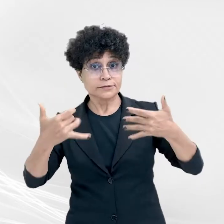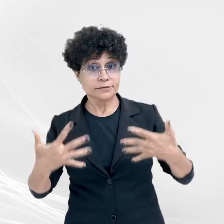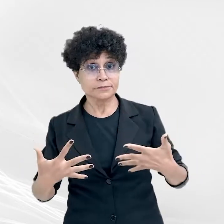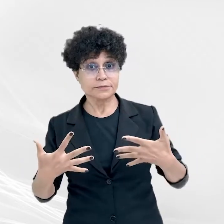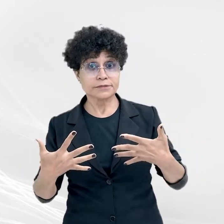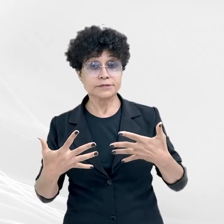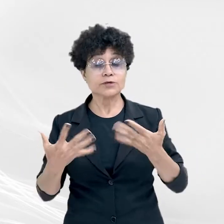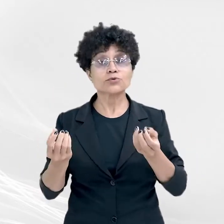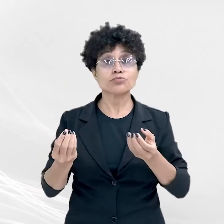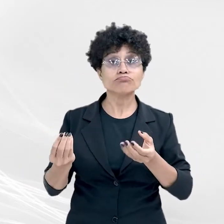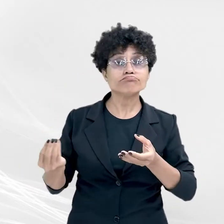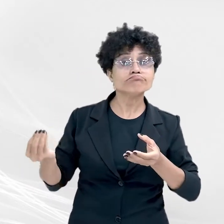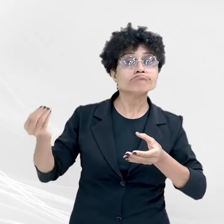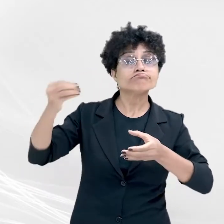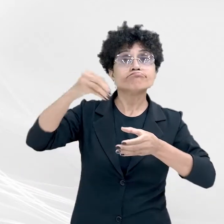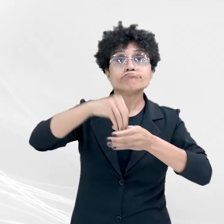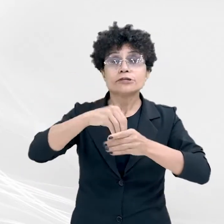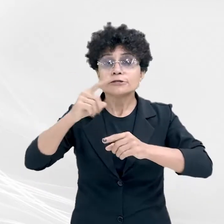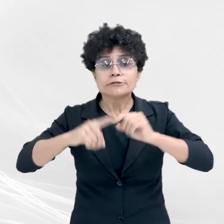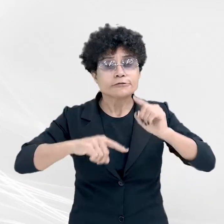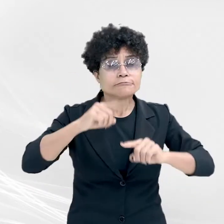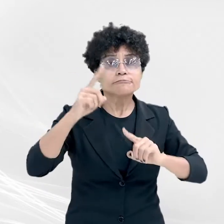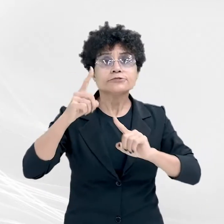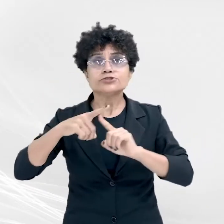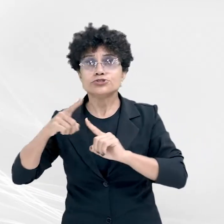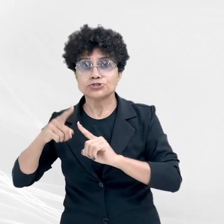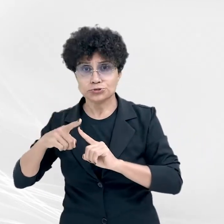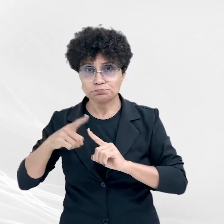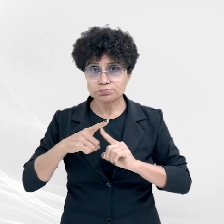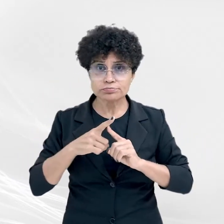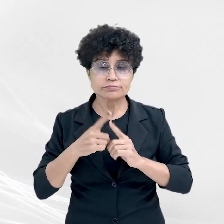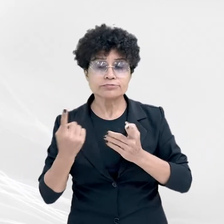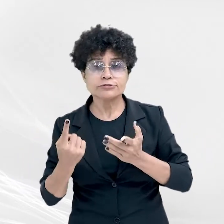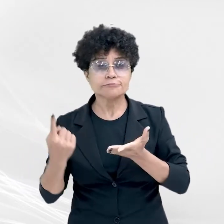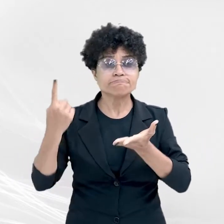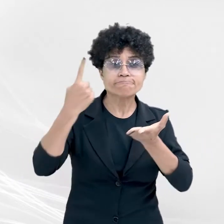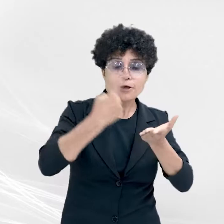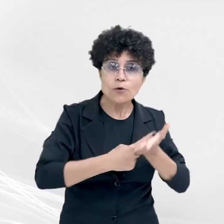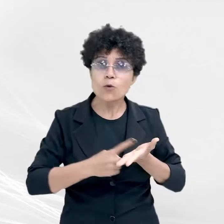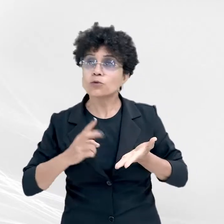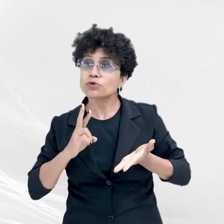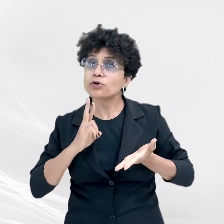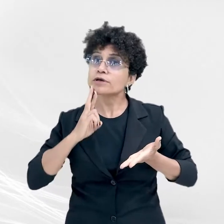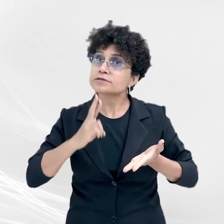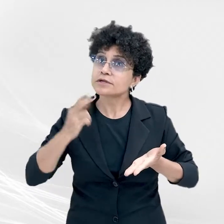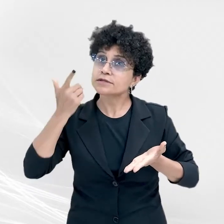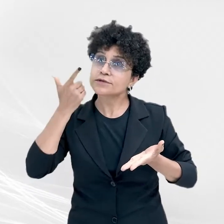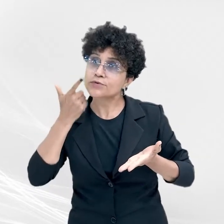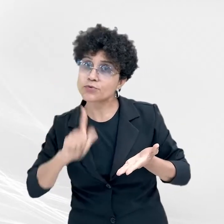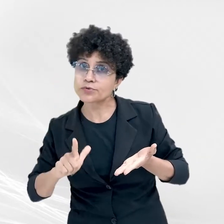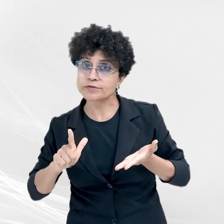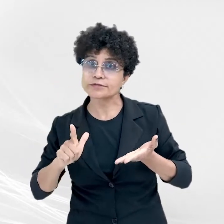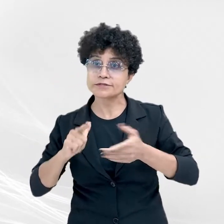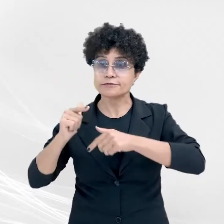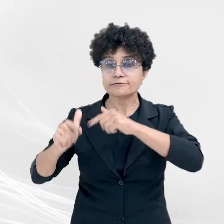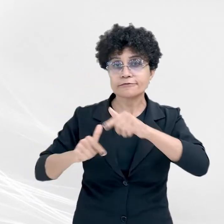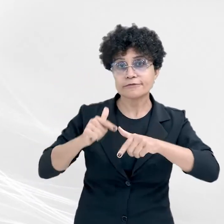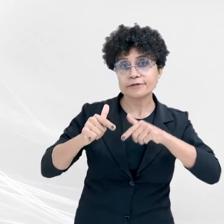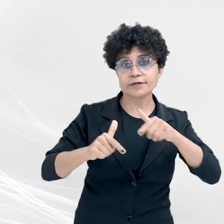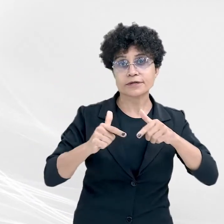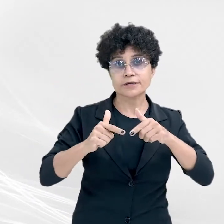a aplicação de mecanismos de autocomposição, os resultados alcançados na atuação